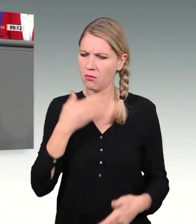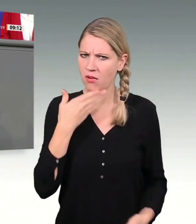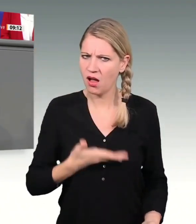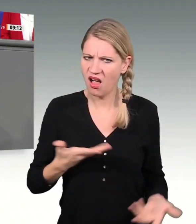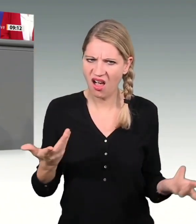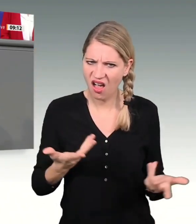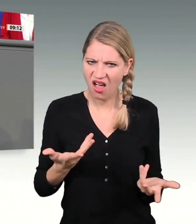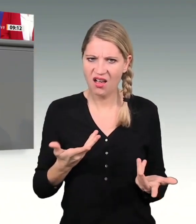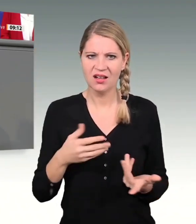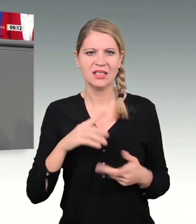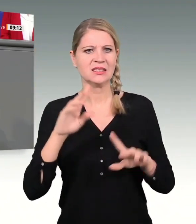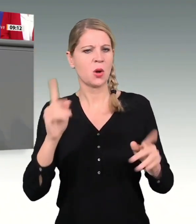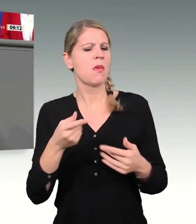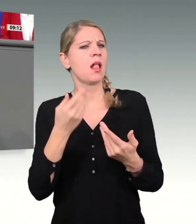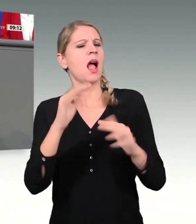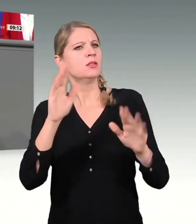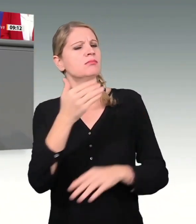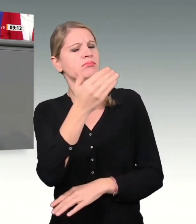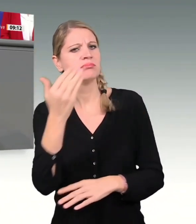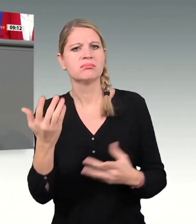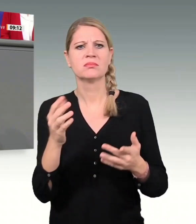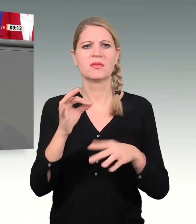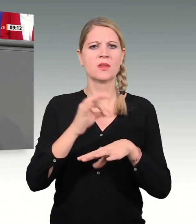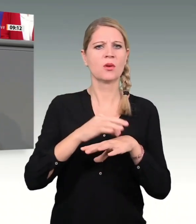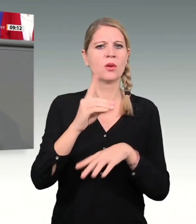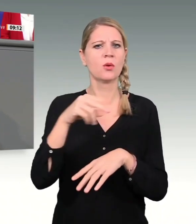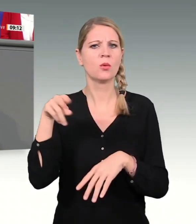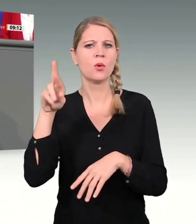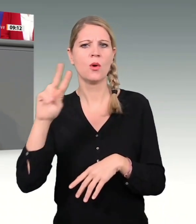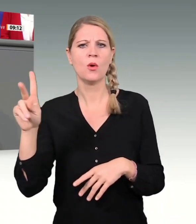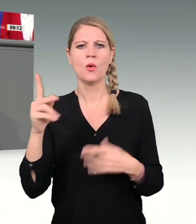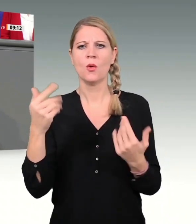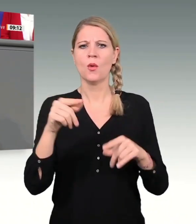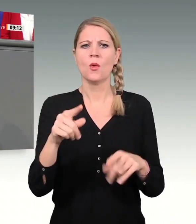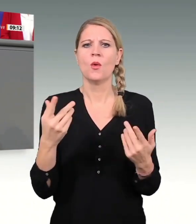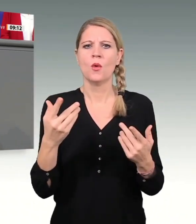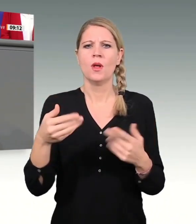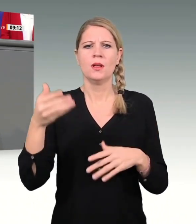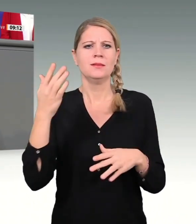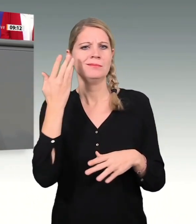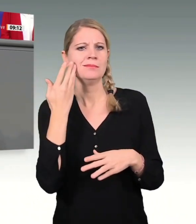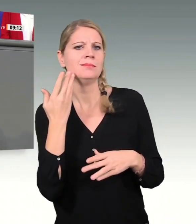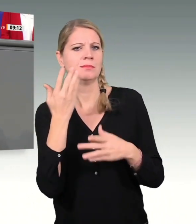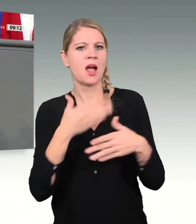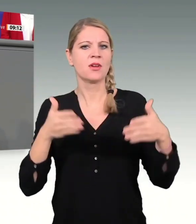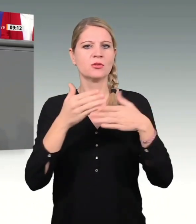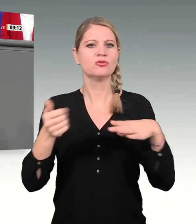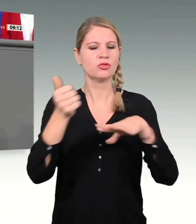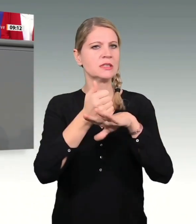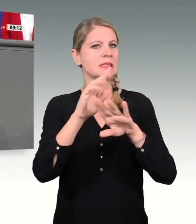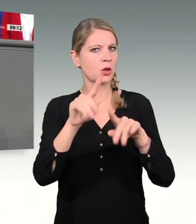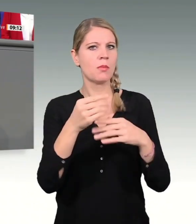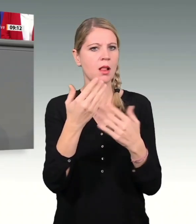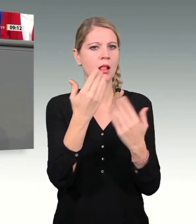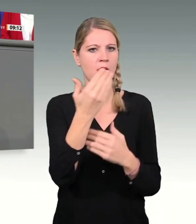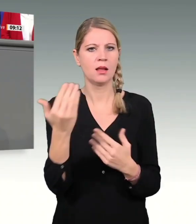weniger zweifelhaften zweiten Nachtragshaushalt 2020 hatten Sie im Juli letzten Jahres scharfe Töne angeschlagen. Lassen